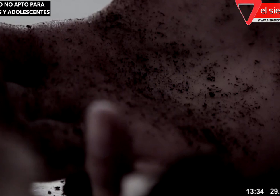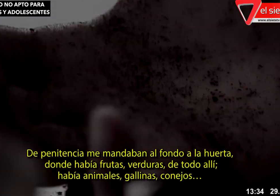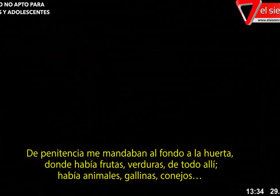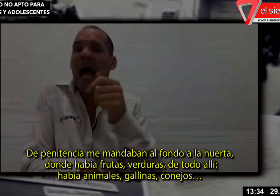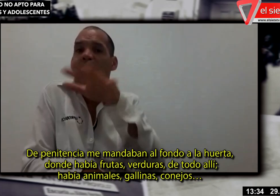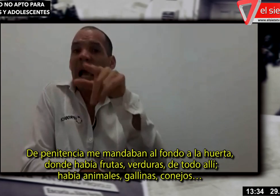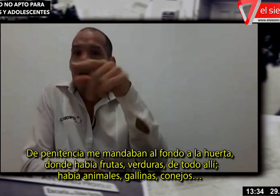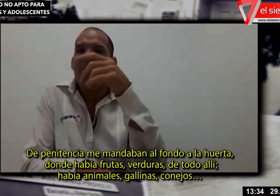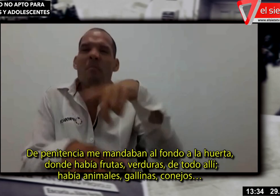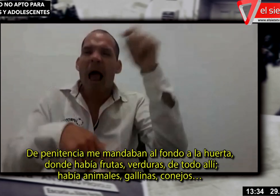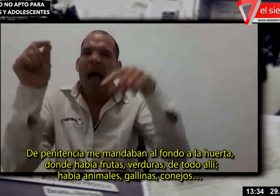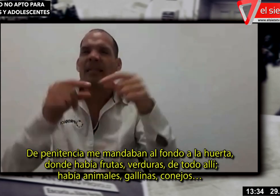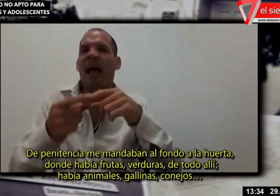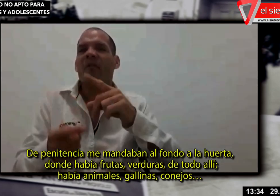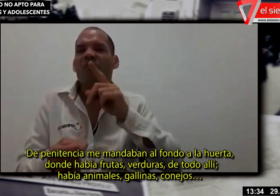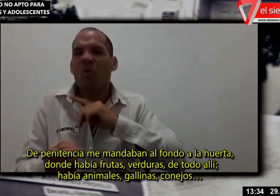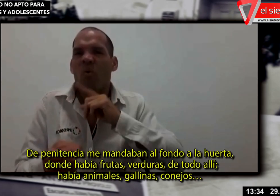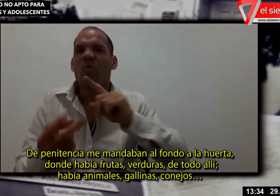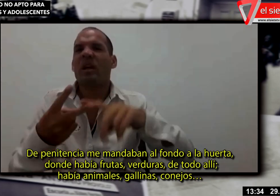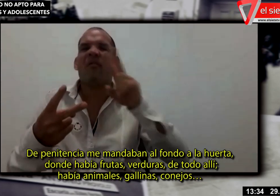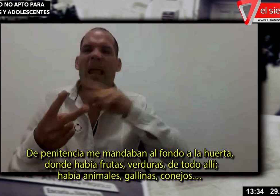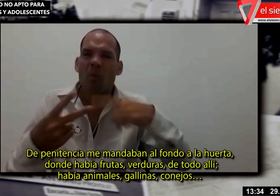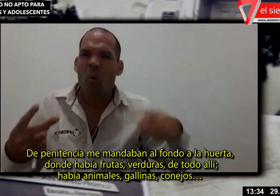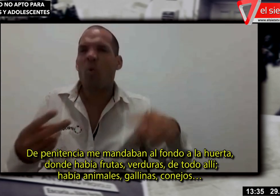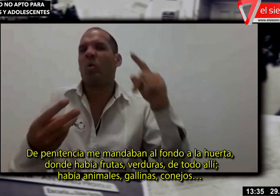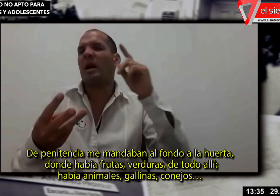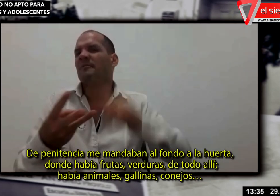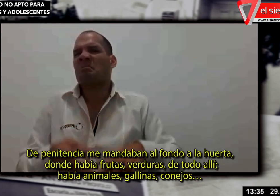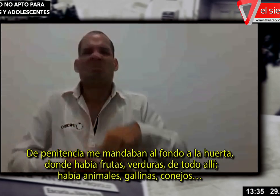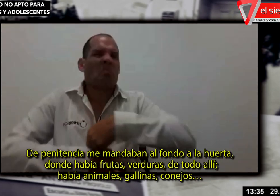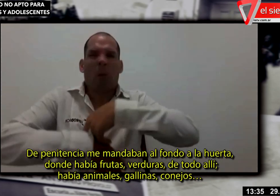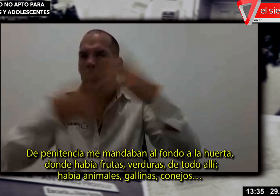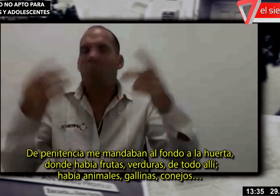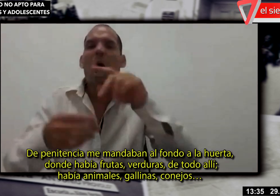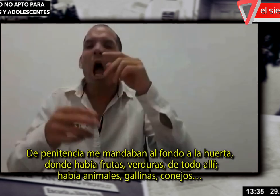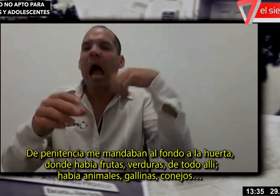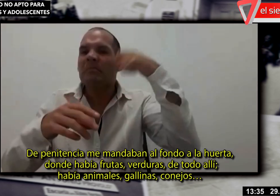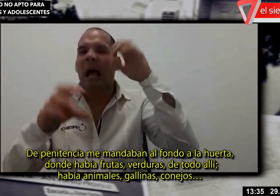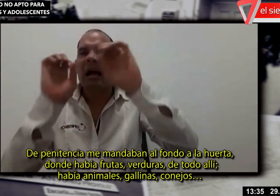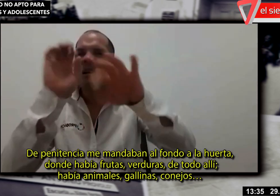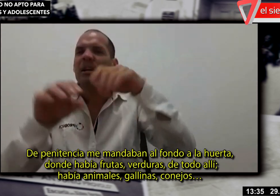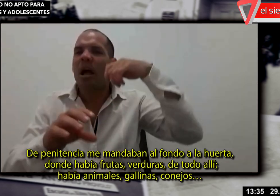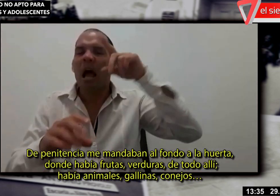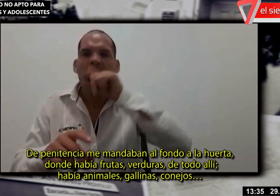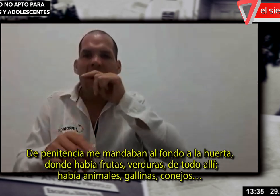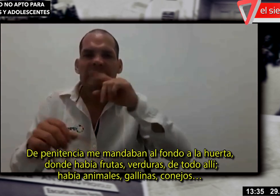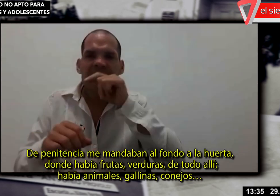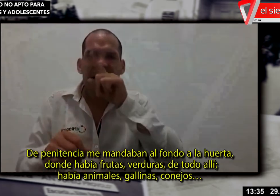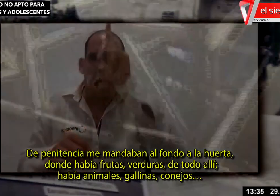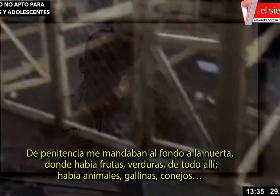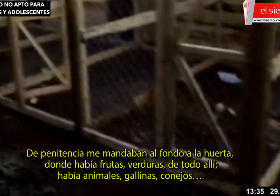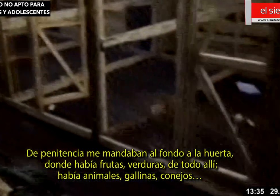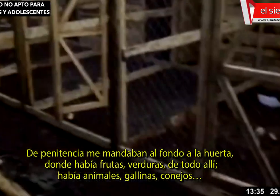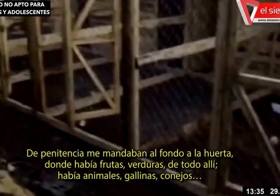En la penitencia me mandaban al fondo, a la huerta, donde había frutas, verduras, de todo allí.